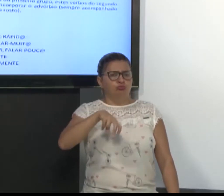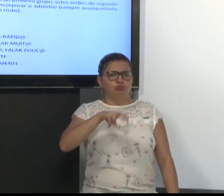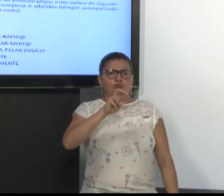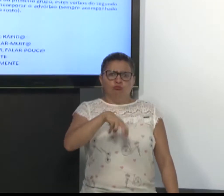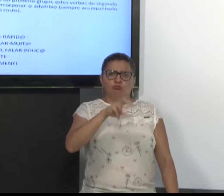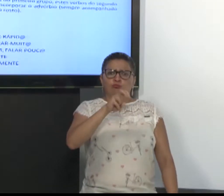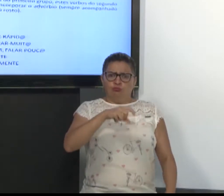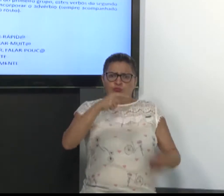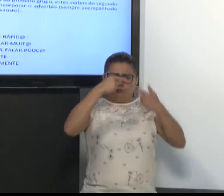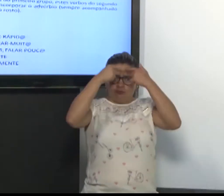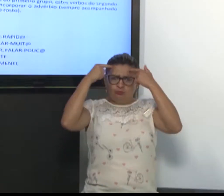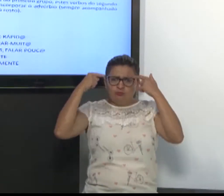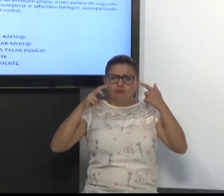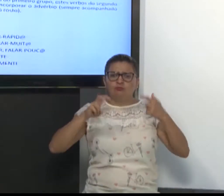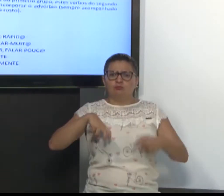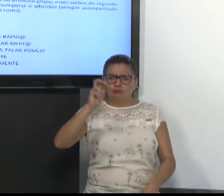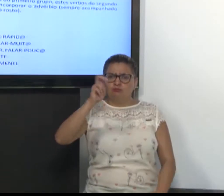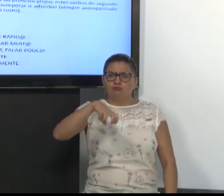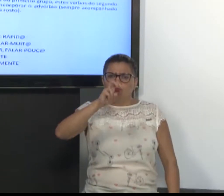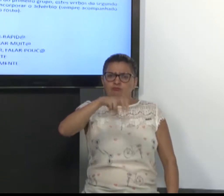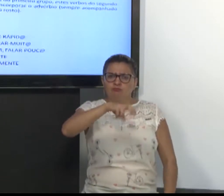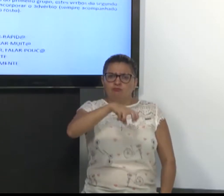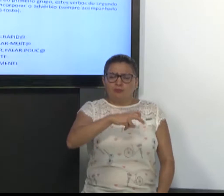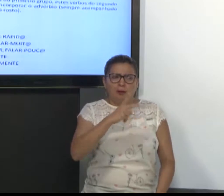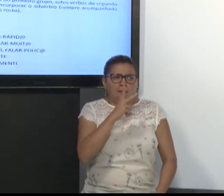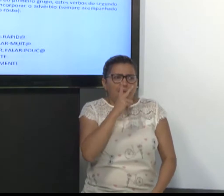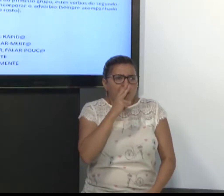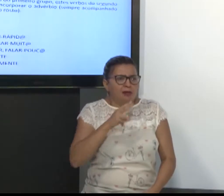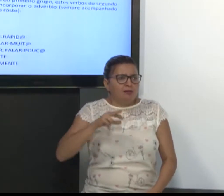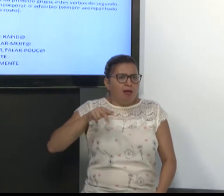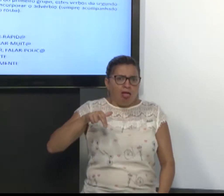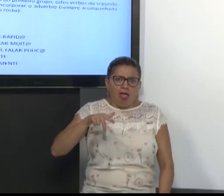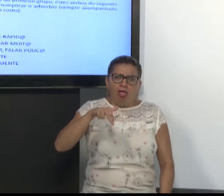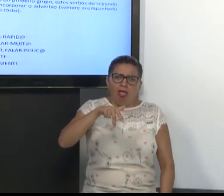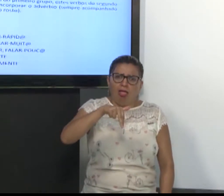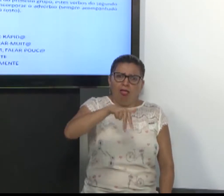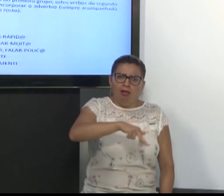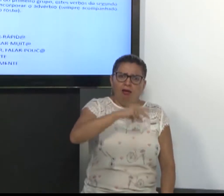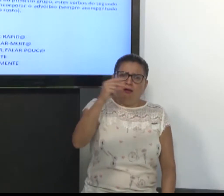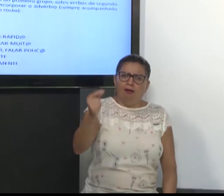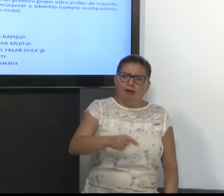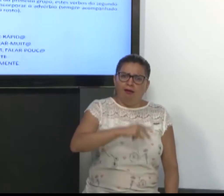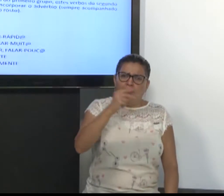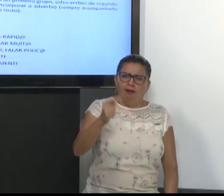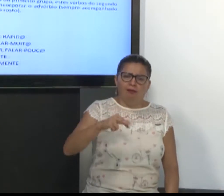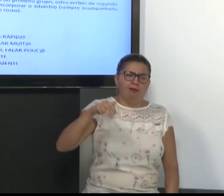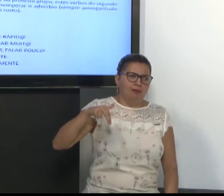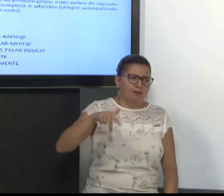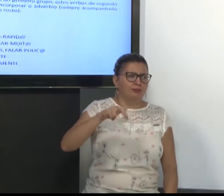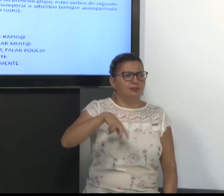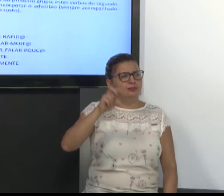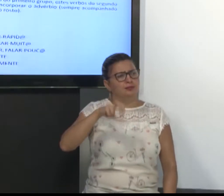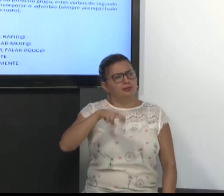Estou andando muito. Cheguei a suar de tanto andar. Nossa. Tem muito tempo que eu estou andando.